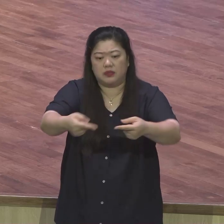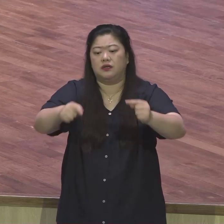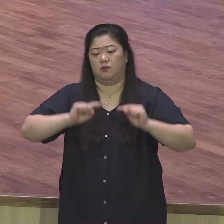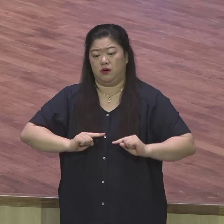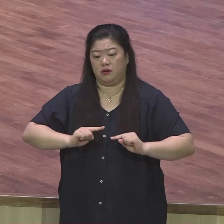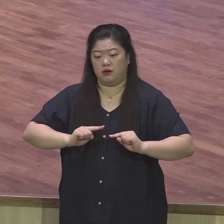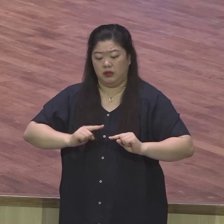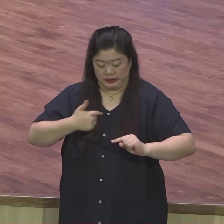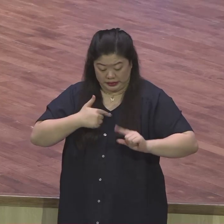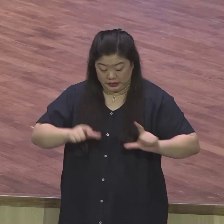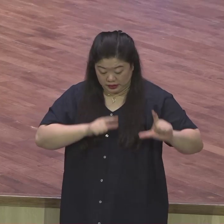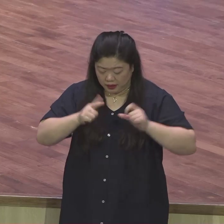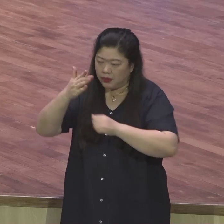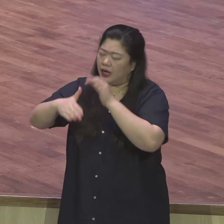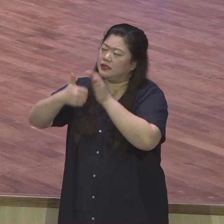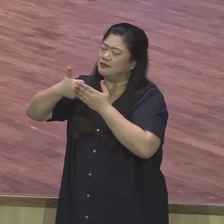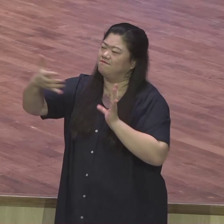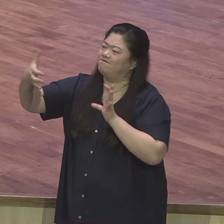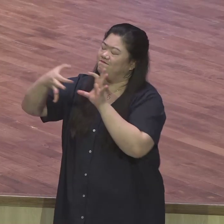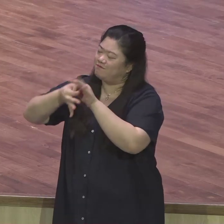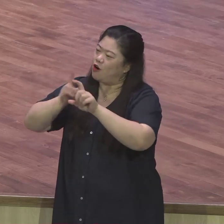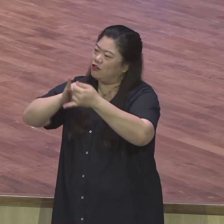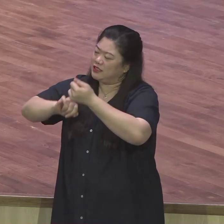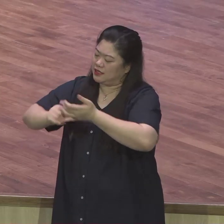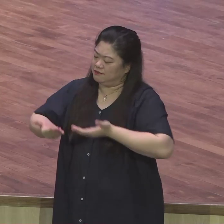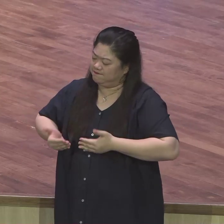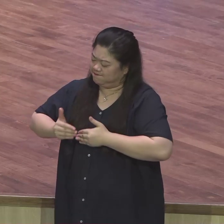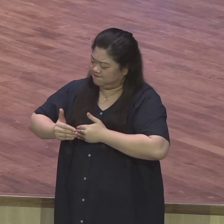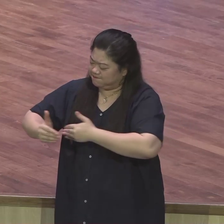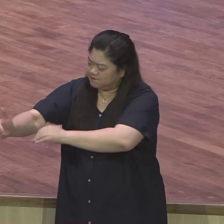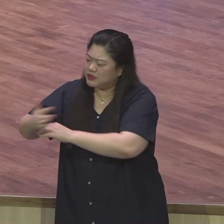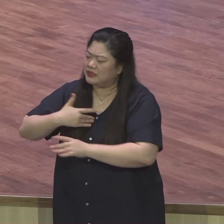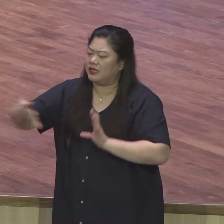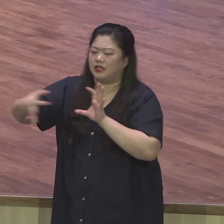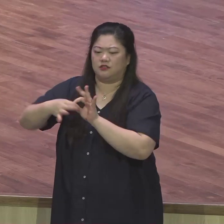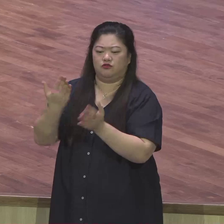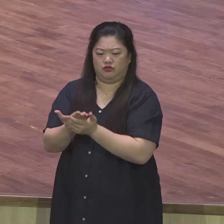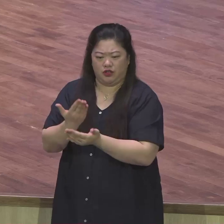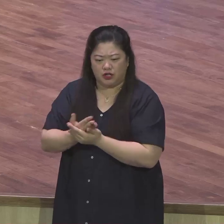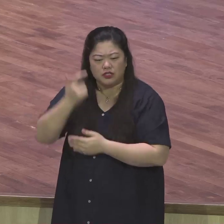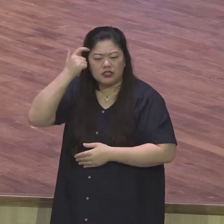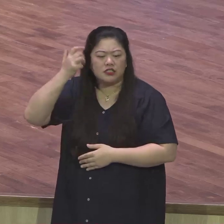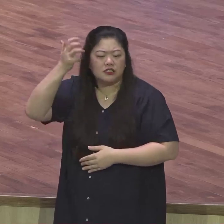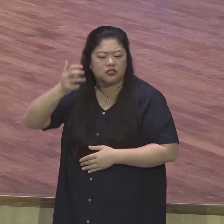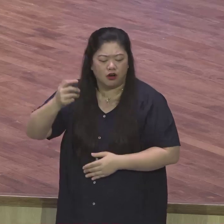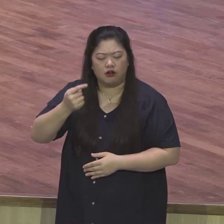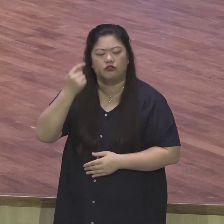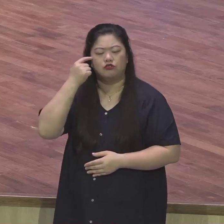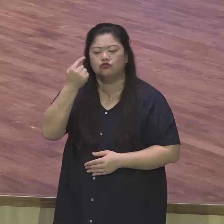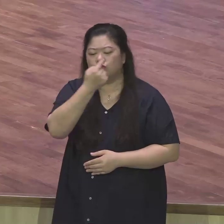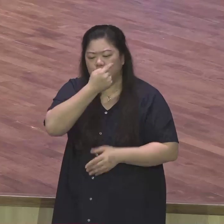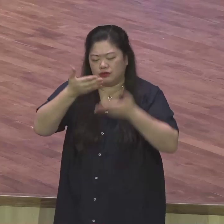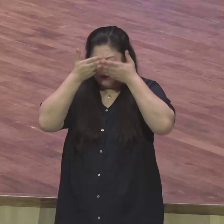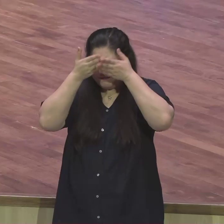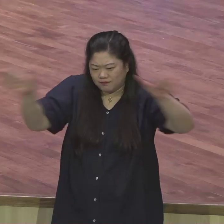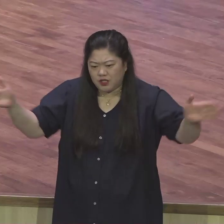내 삶이 은약의 유행이 되가야 주옵사사 영적 눈과 귀를 열어 주시옵사사 모든 문제의 사건을 영적으로 해석하게 하여